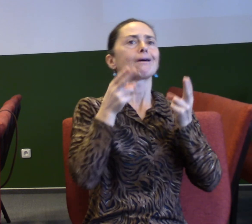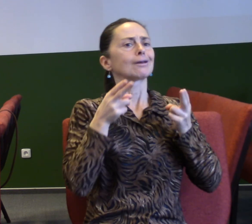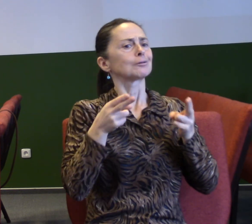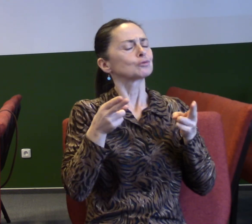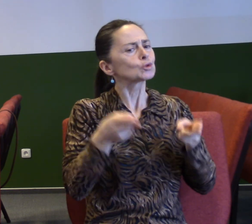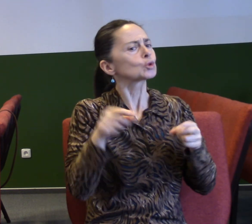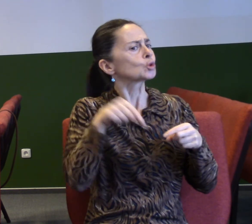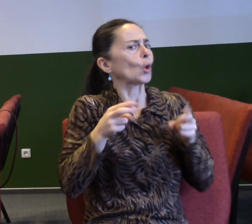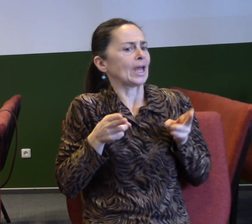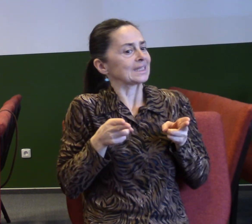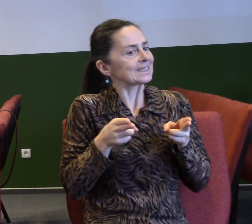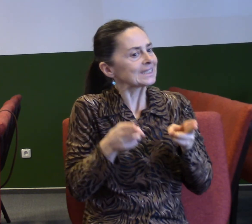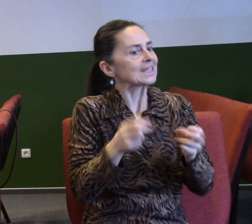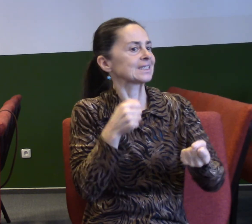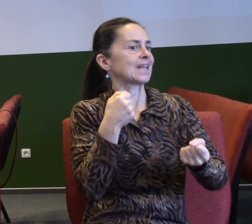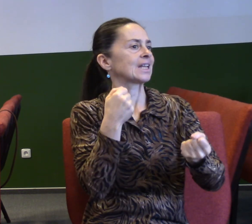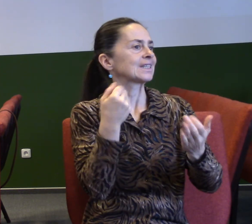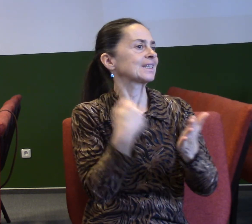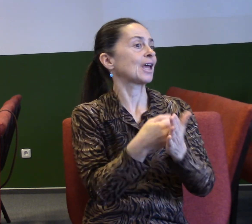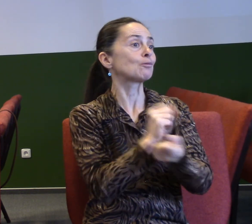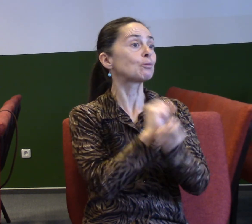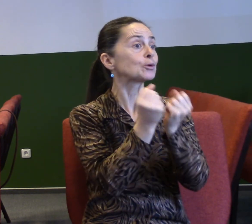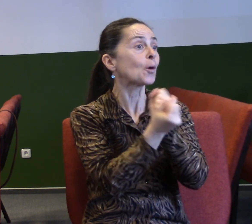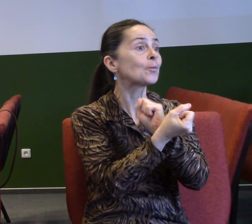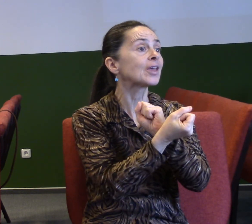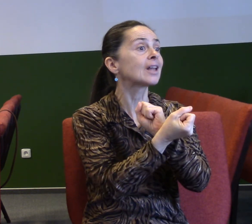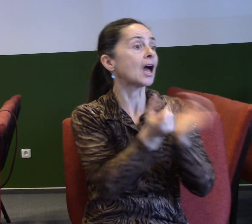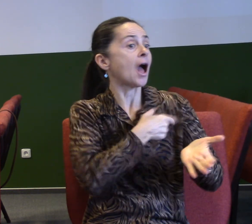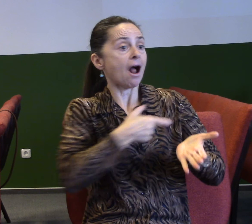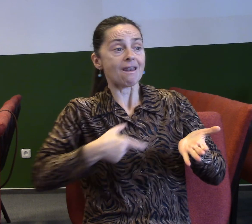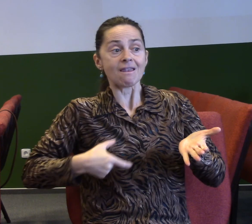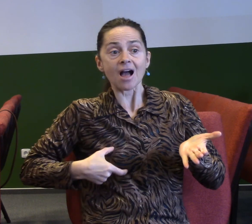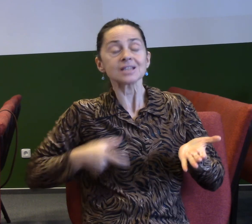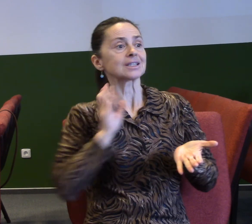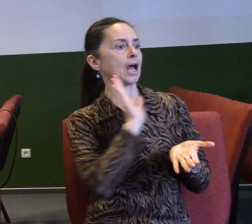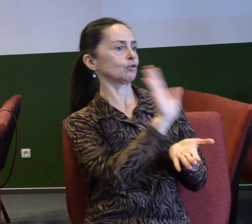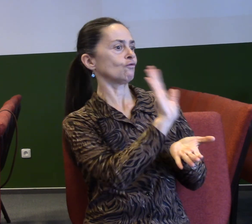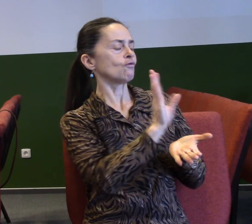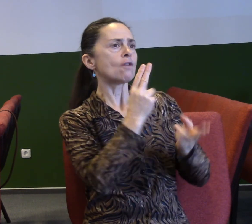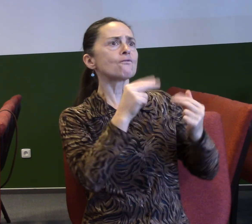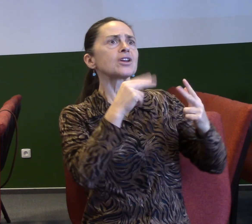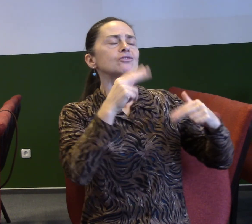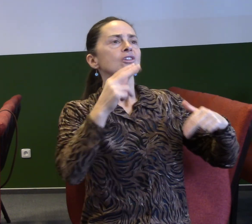láska se der stále víc a víc na povrch tvého života. A to má moc ovlivnit to,